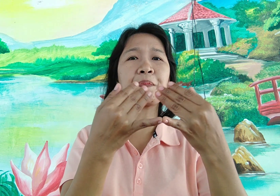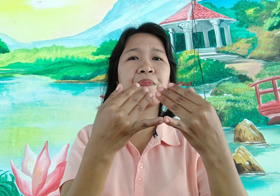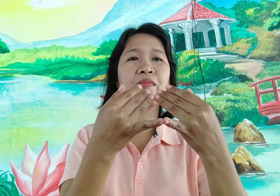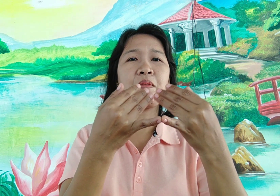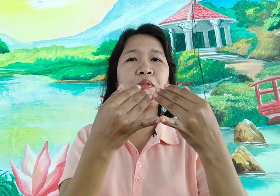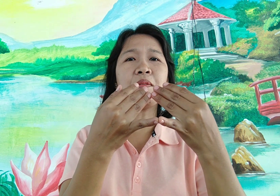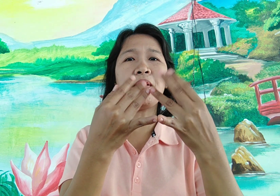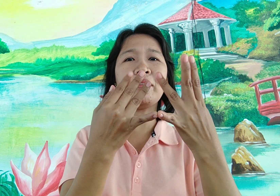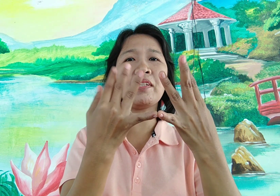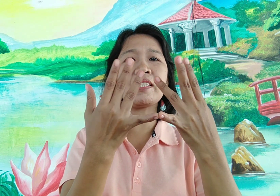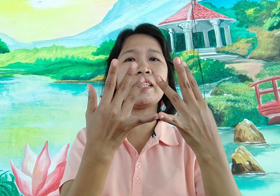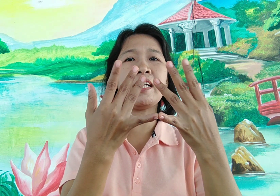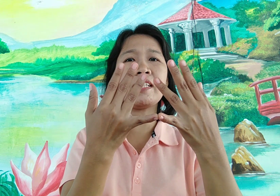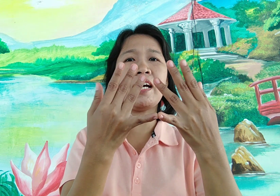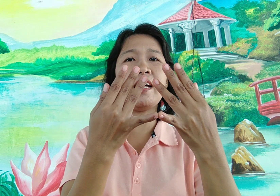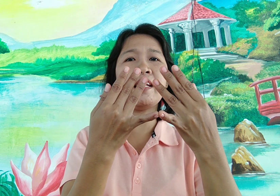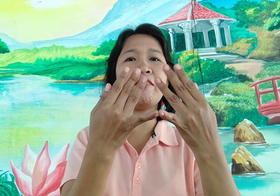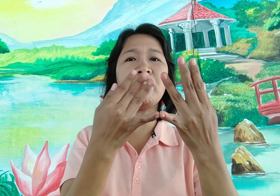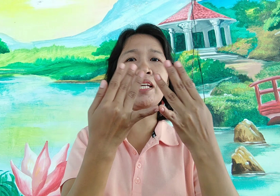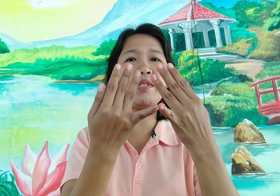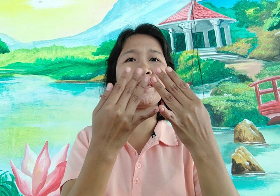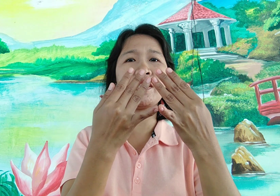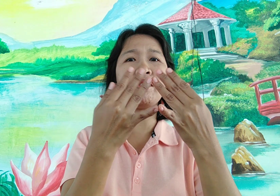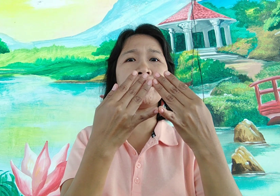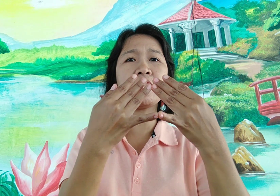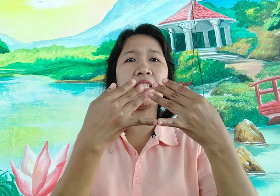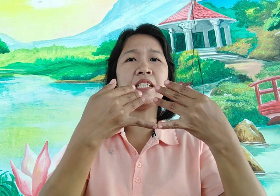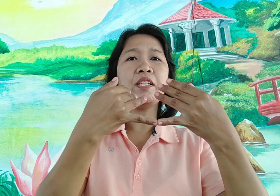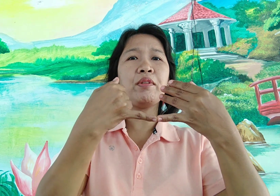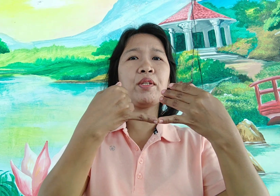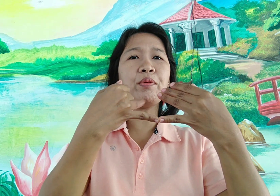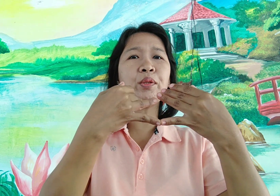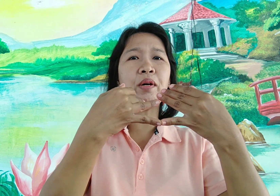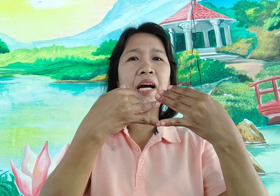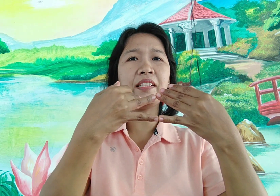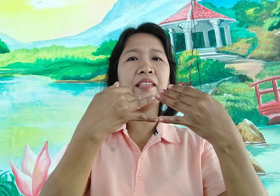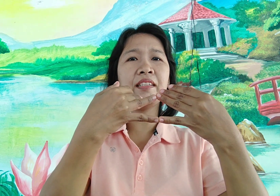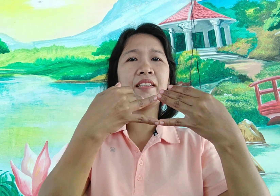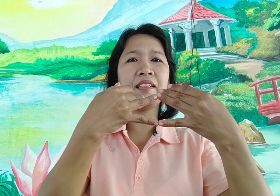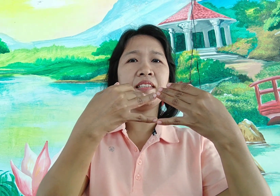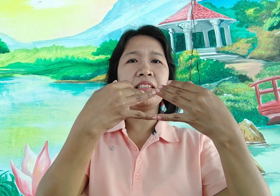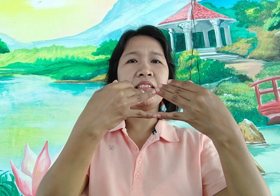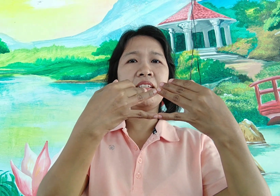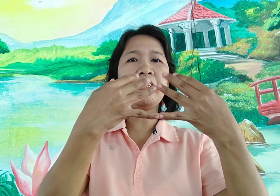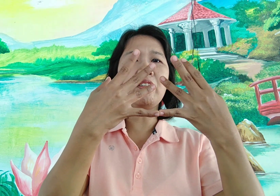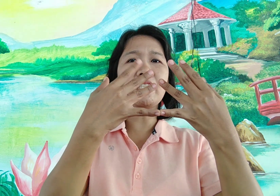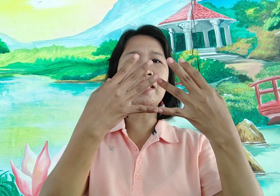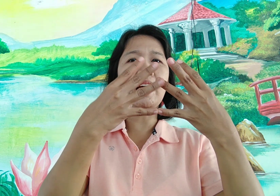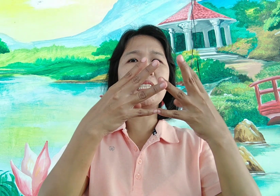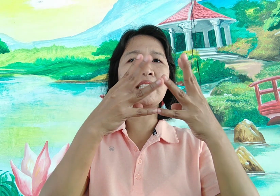multiply itong nasa taas and 4 times 4 is equals to 16 we're going to add itong nasa taas